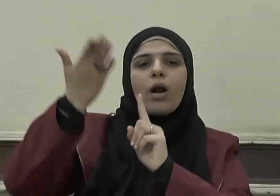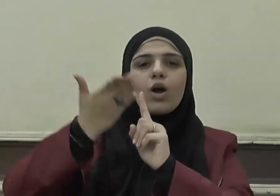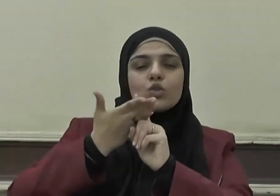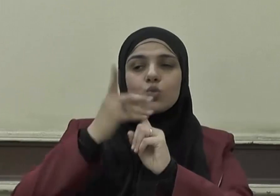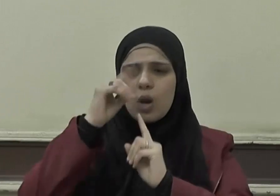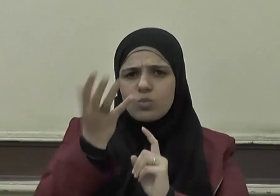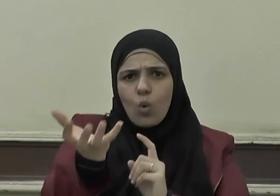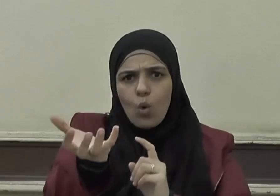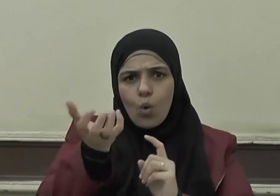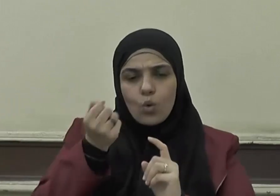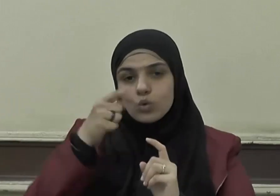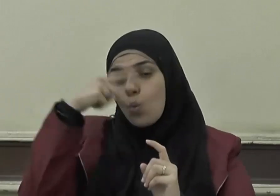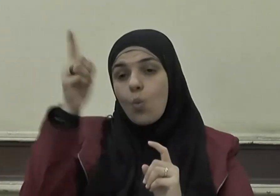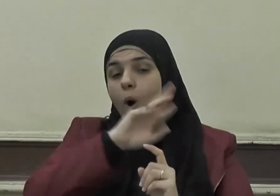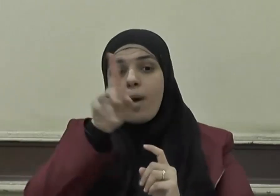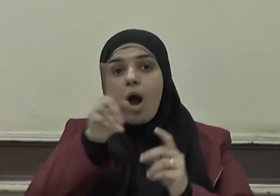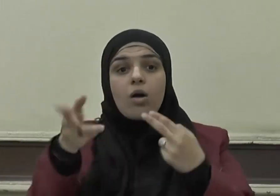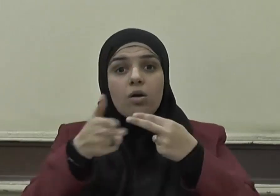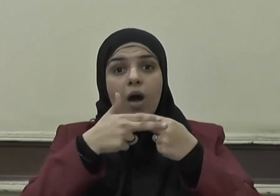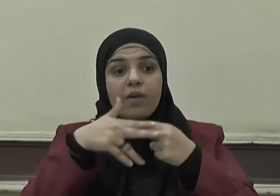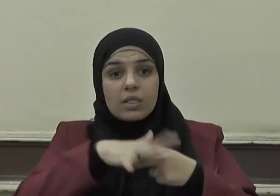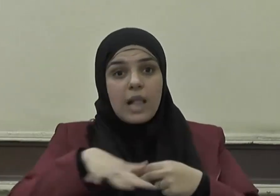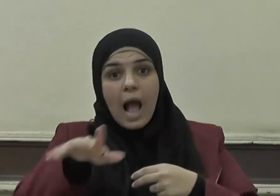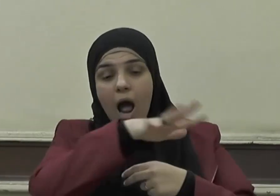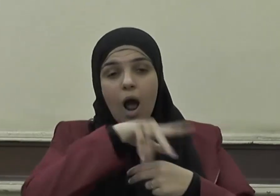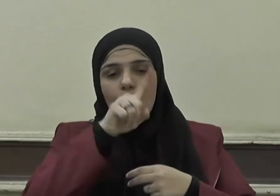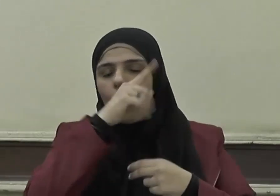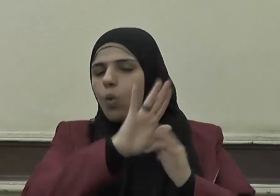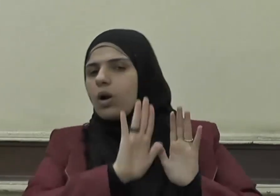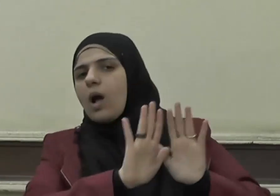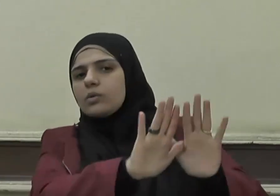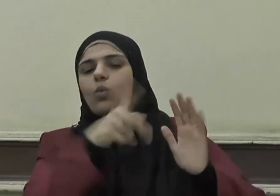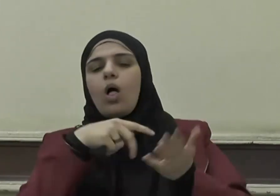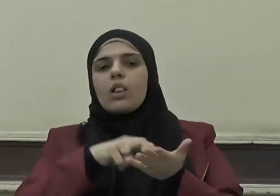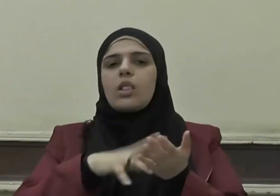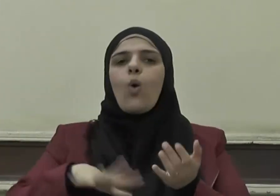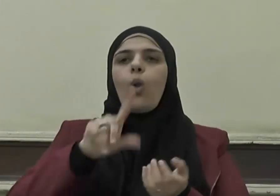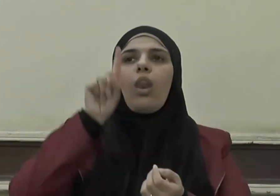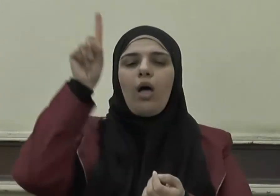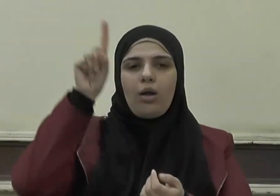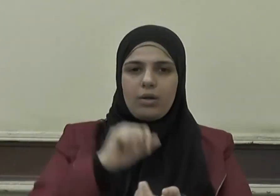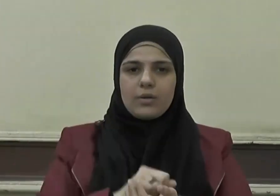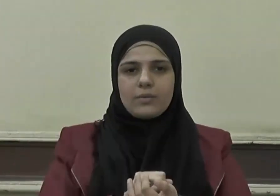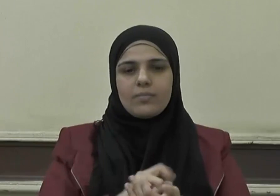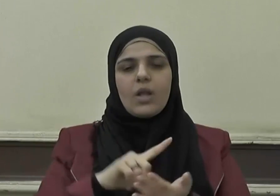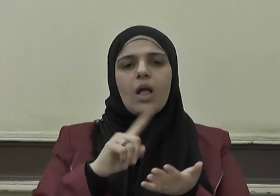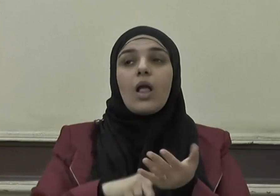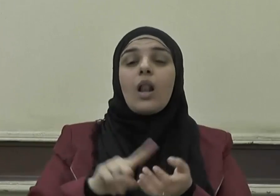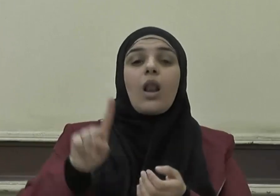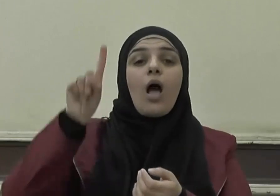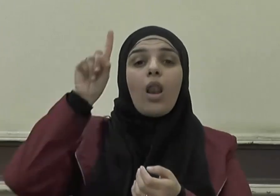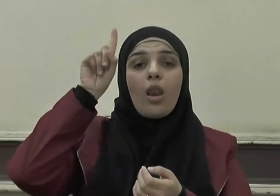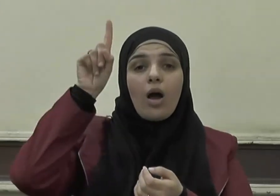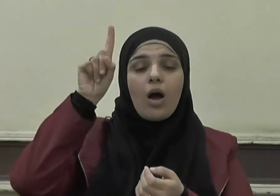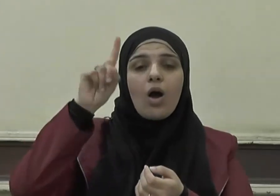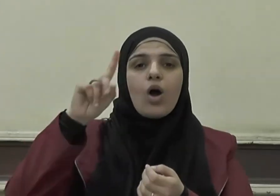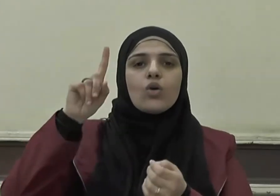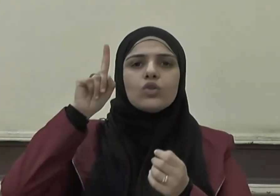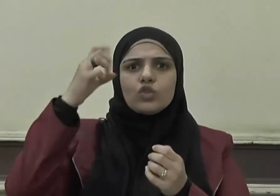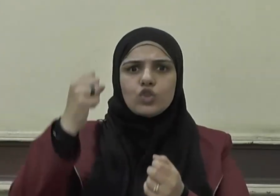فخذوه وما نهاكم عنه فانتهوا واتقوا الله إن الله شديد